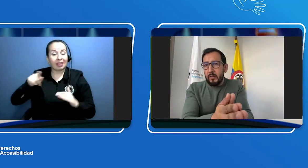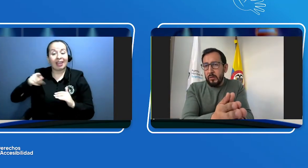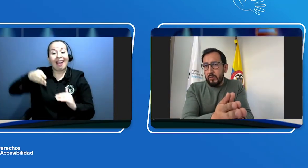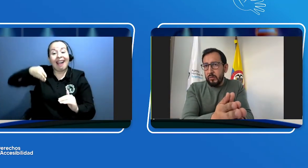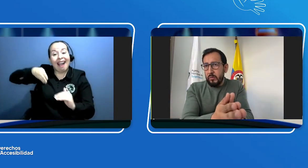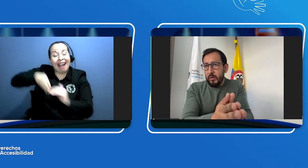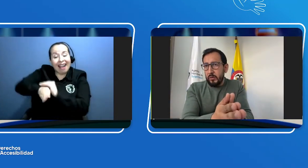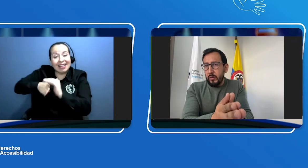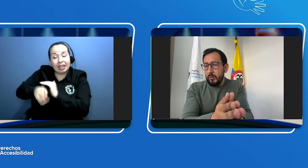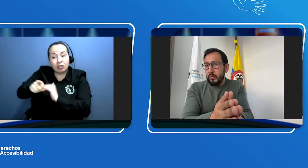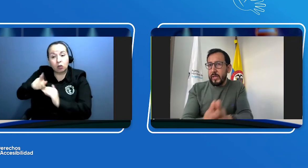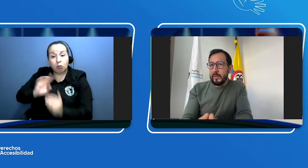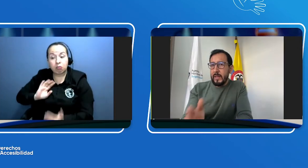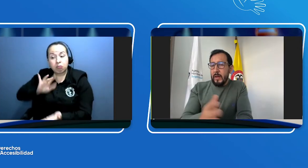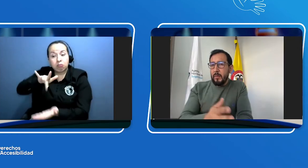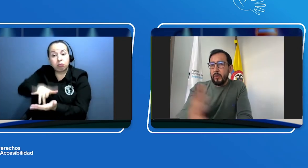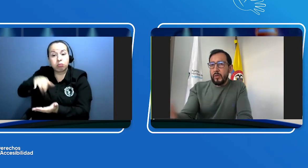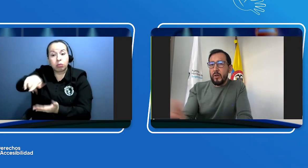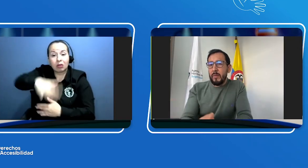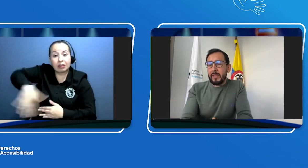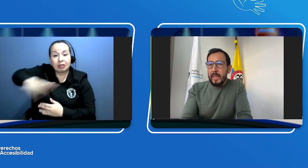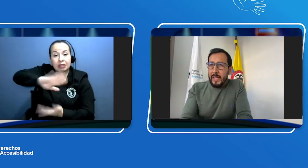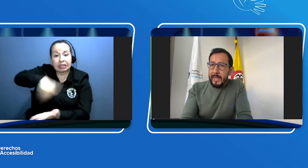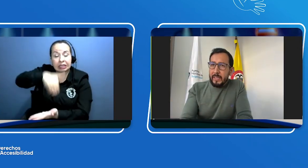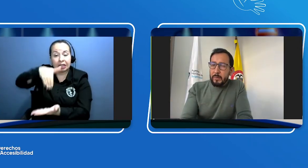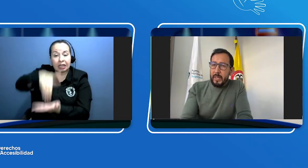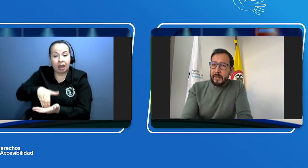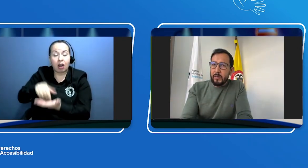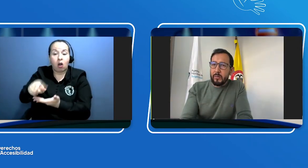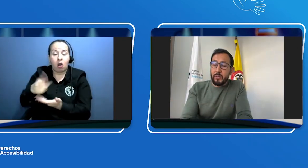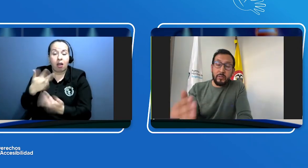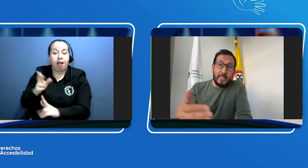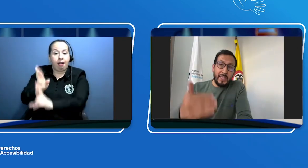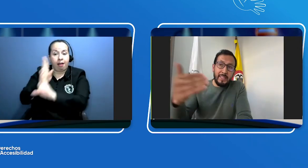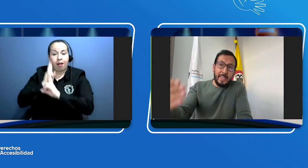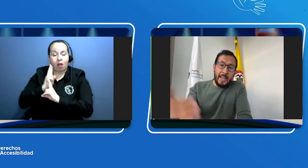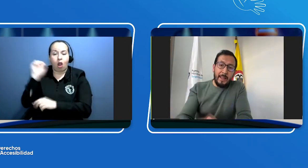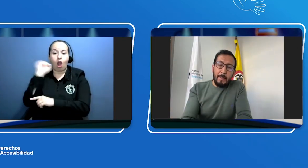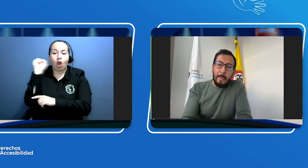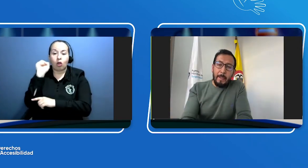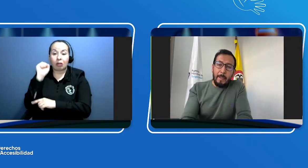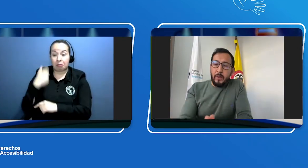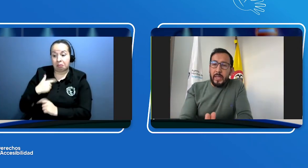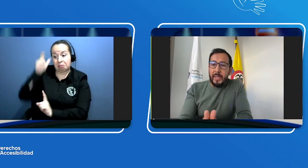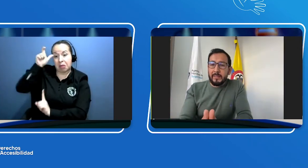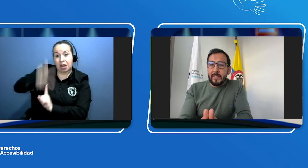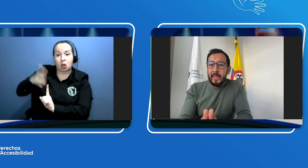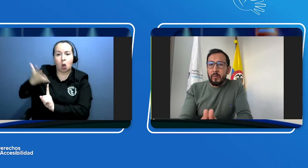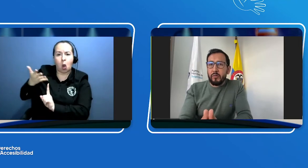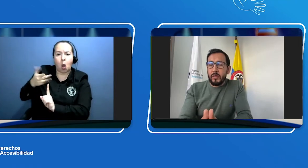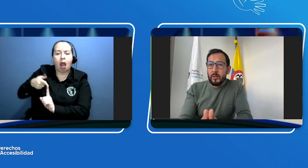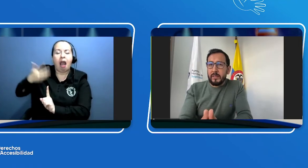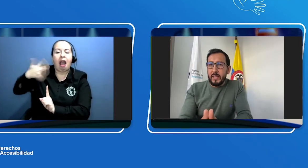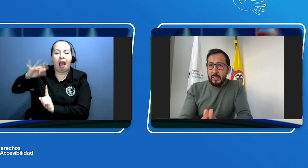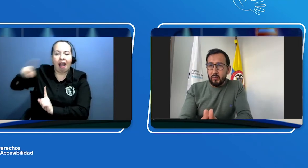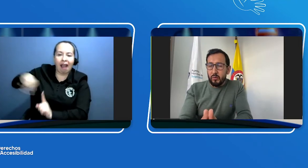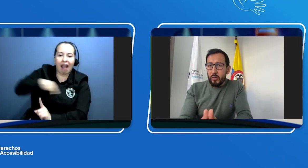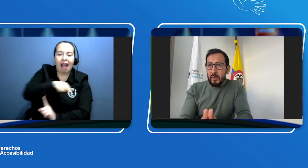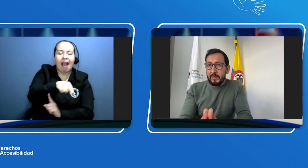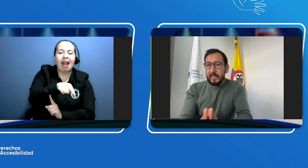de reconocimiento de conductores, posteriormente el aspirante a conductor se acercará a lo que es un centro de enseñanza automovilística